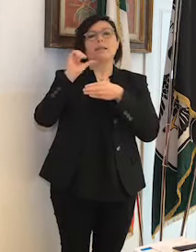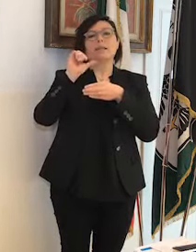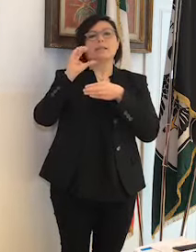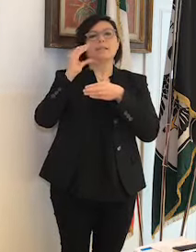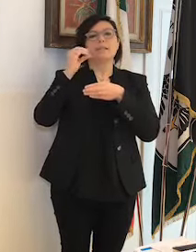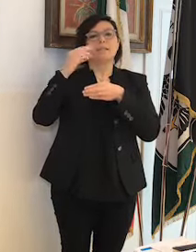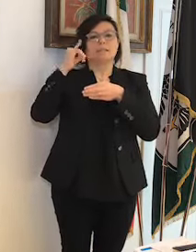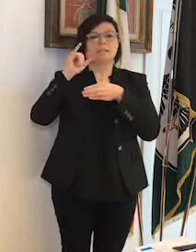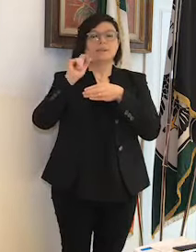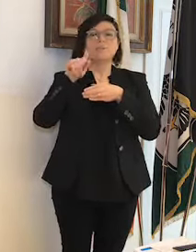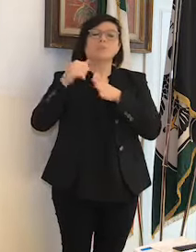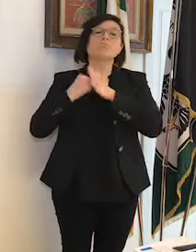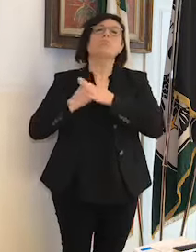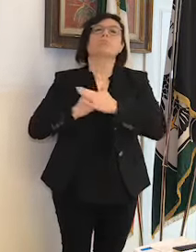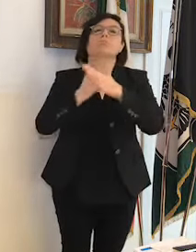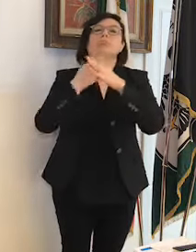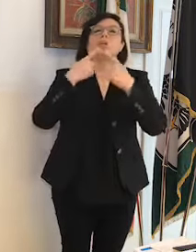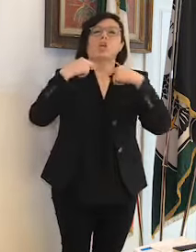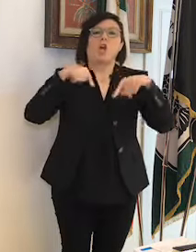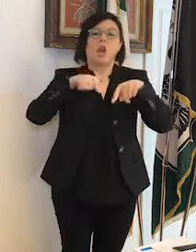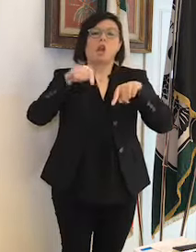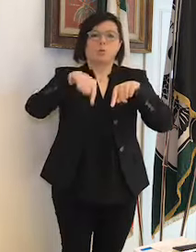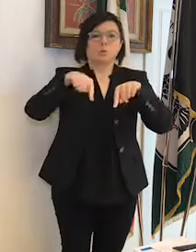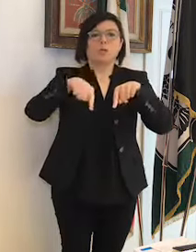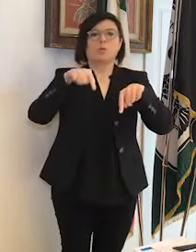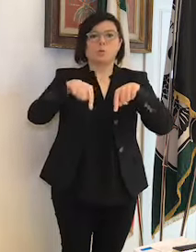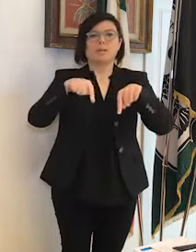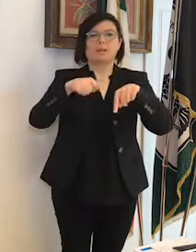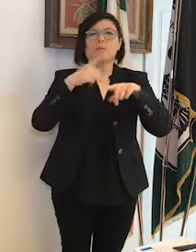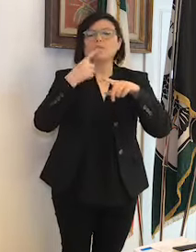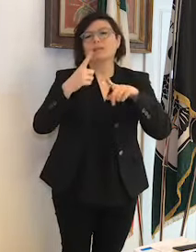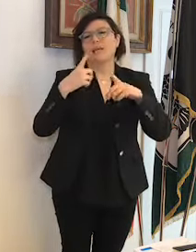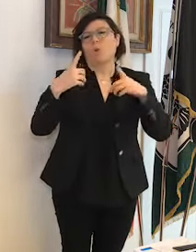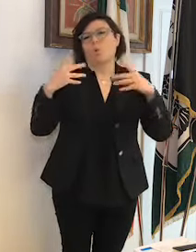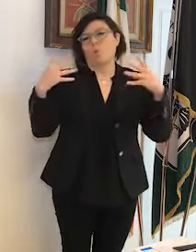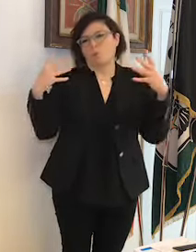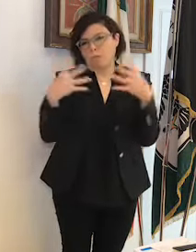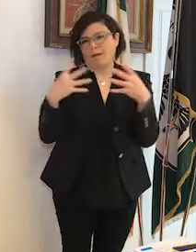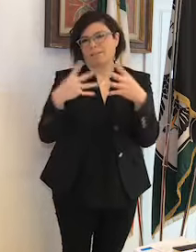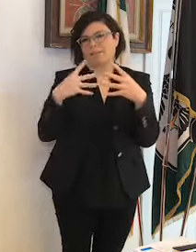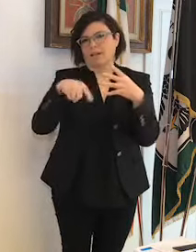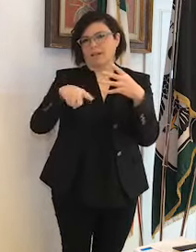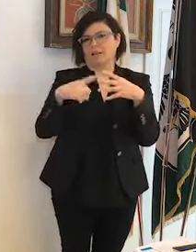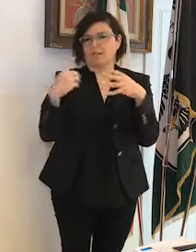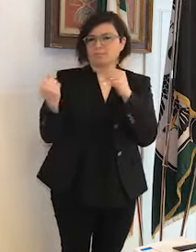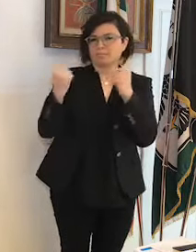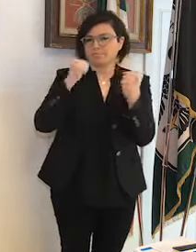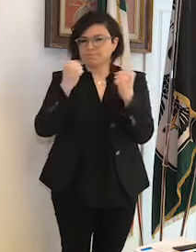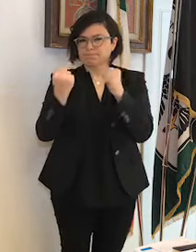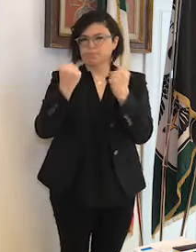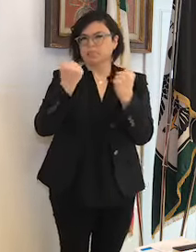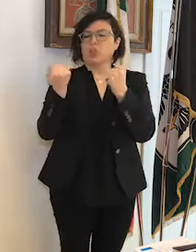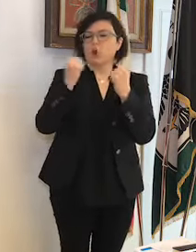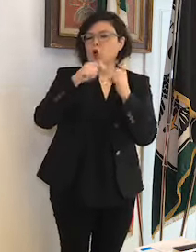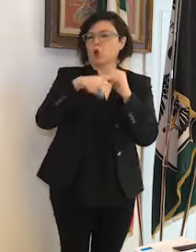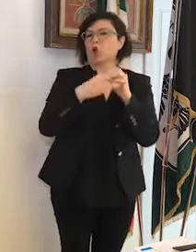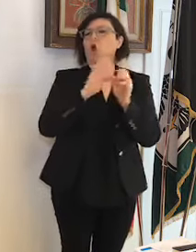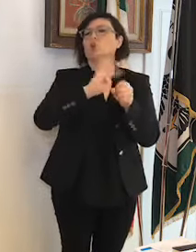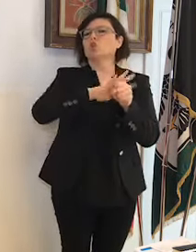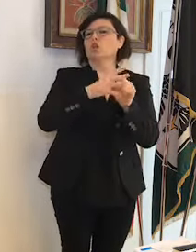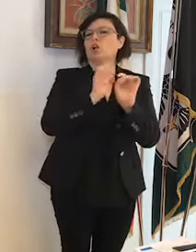sostegno della della battaglia che stiamo eh combattendo contro il covid-19.